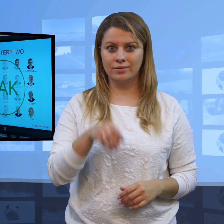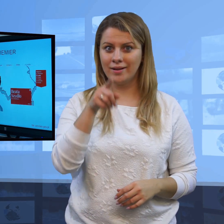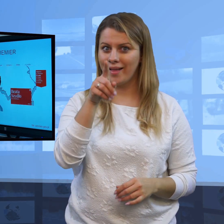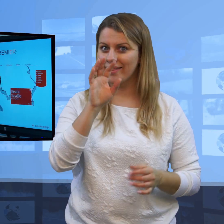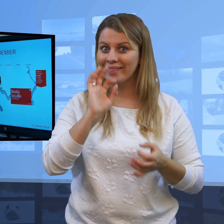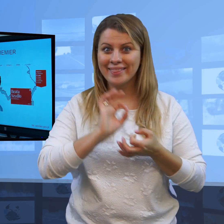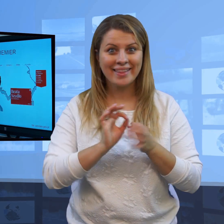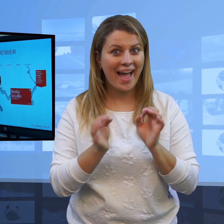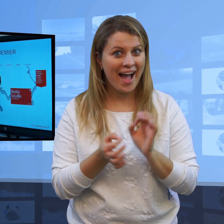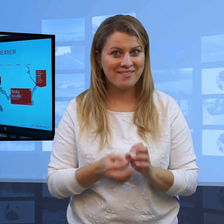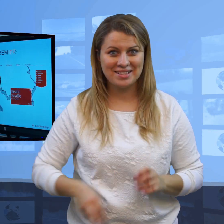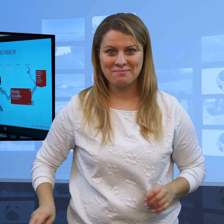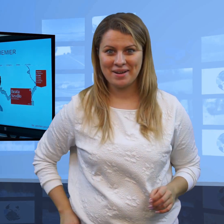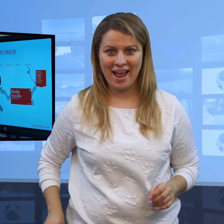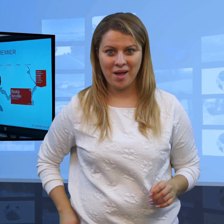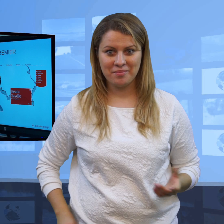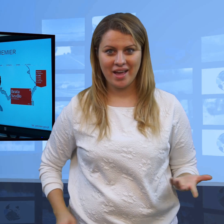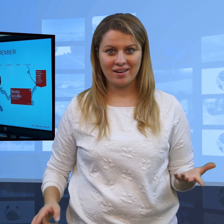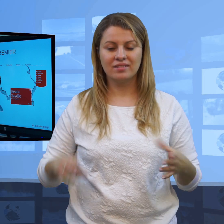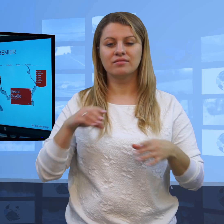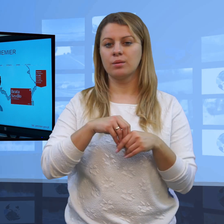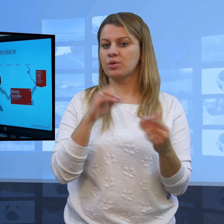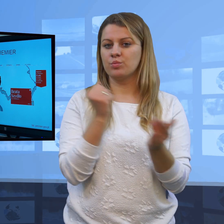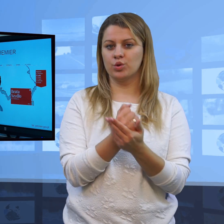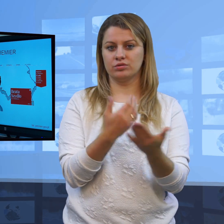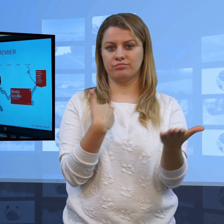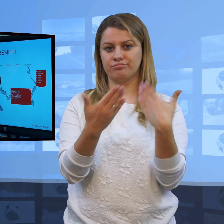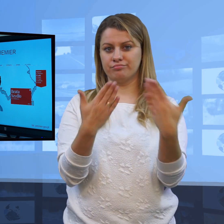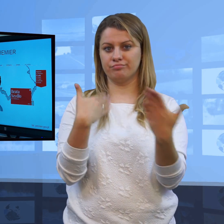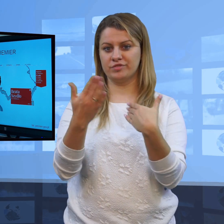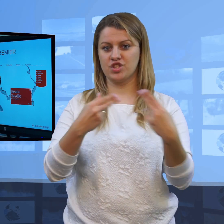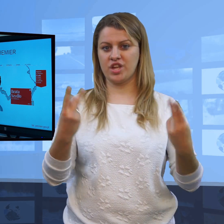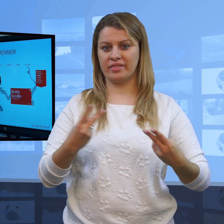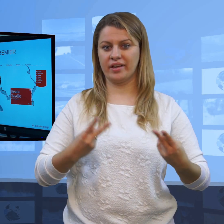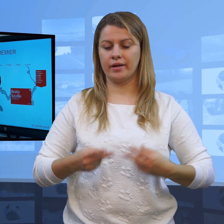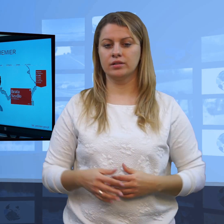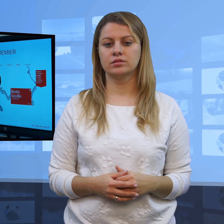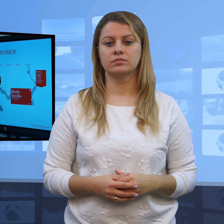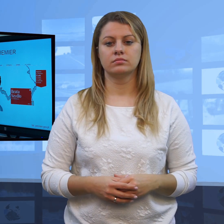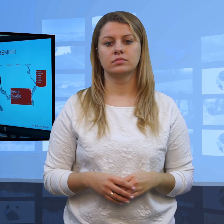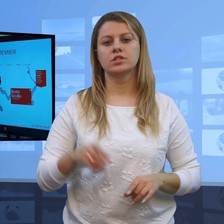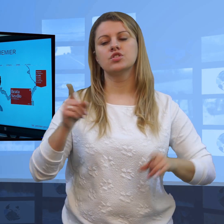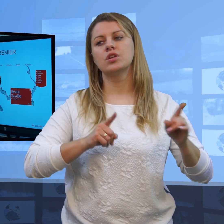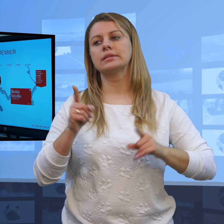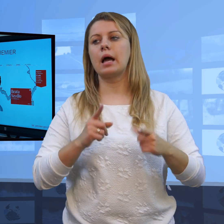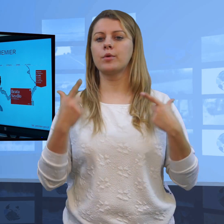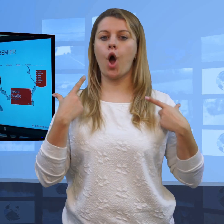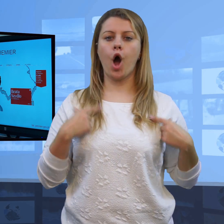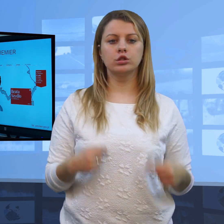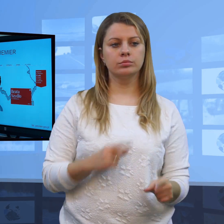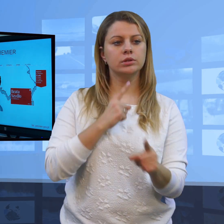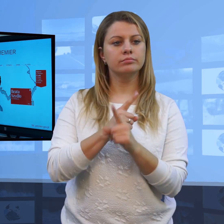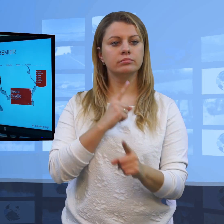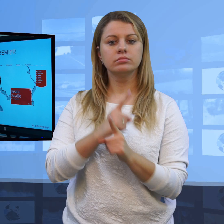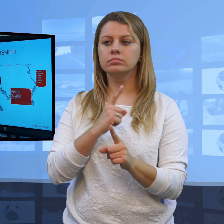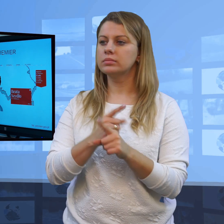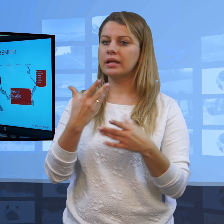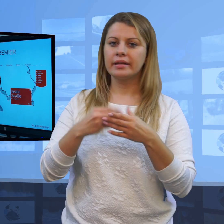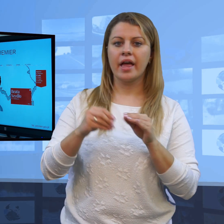Nawet proszę Państwa, pani premier jest dostępna dla dziennikarzy. Czasem nie osobiście,